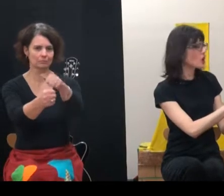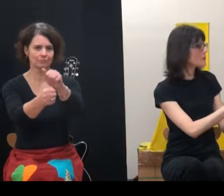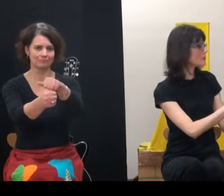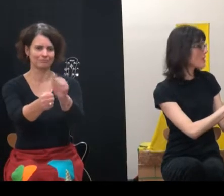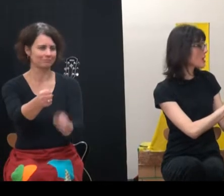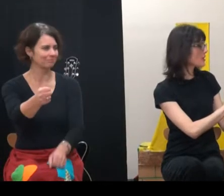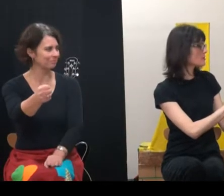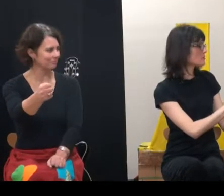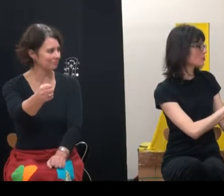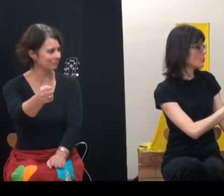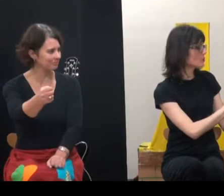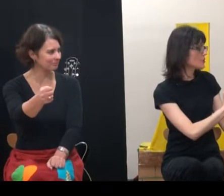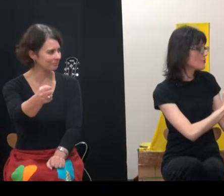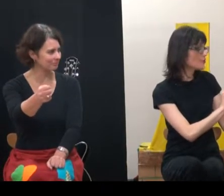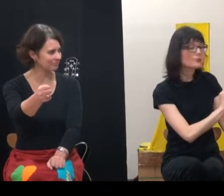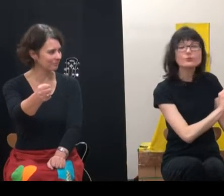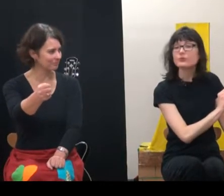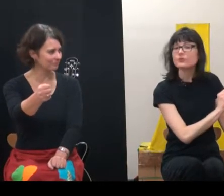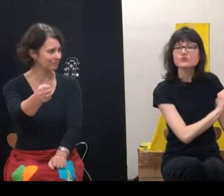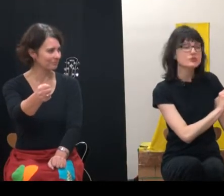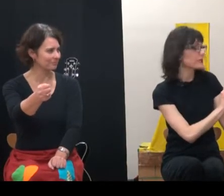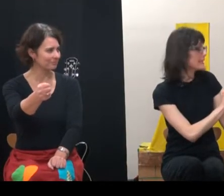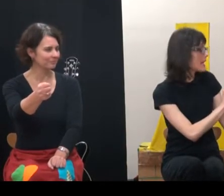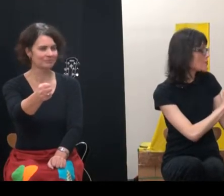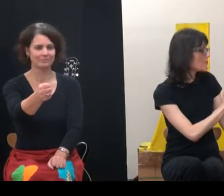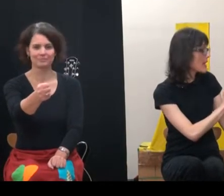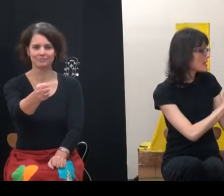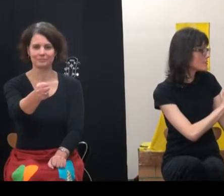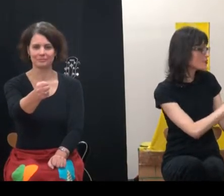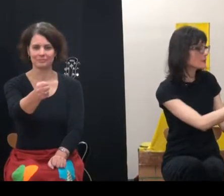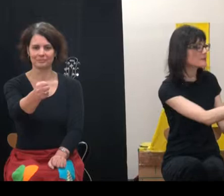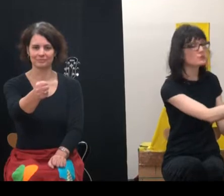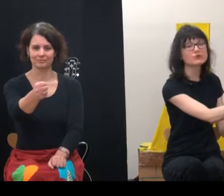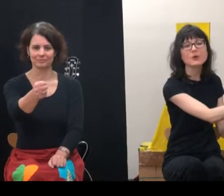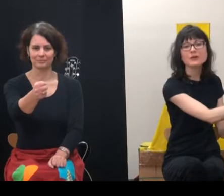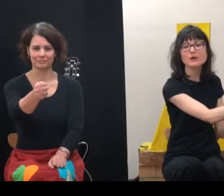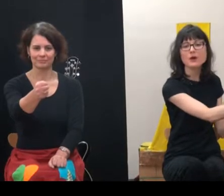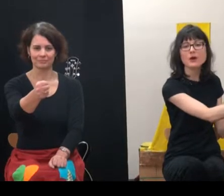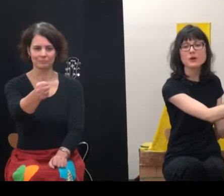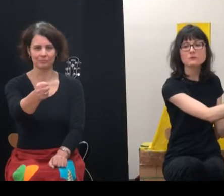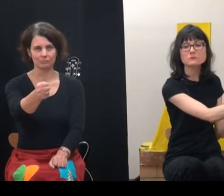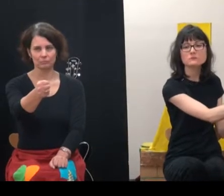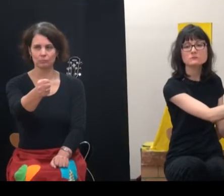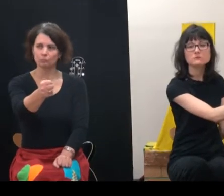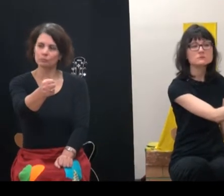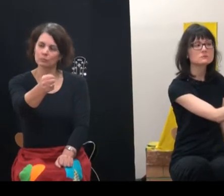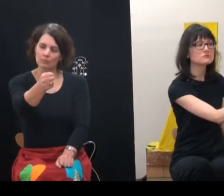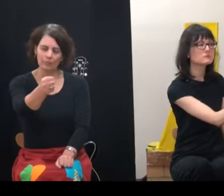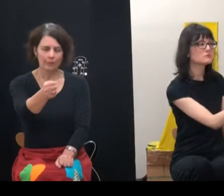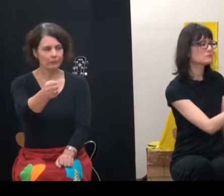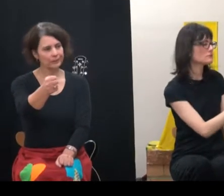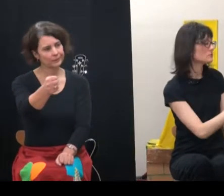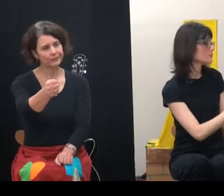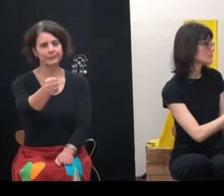Toc, toc, toc ! Petit pouce ! Il y a une belle surprise pour toi, Laure !